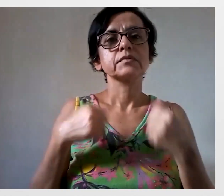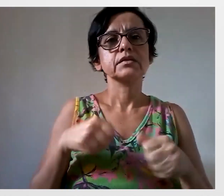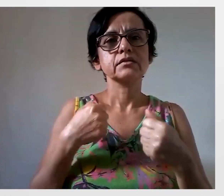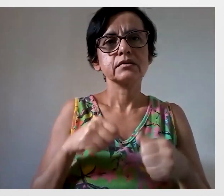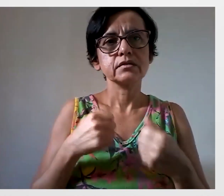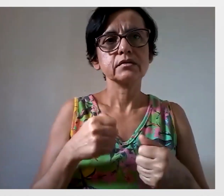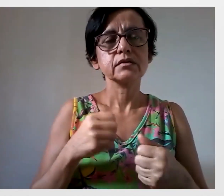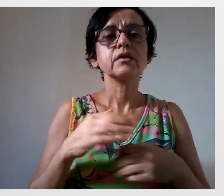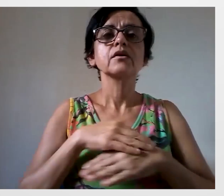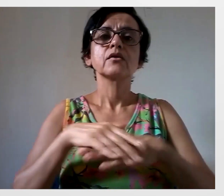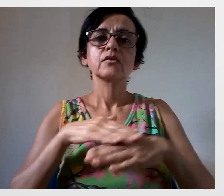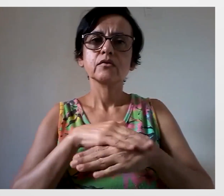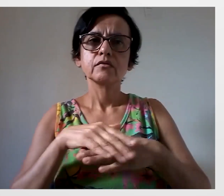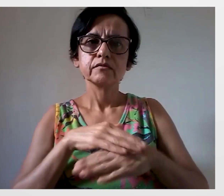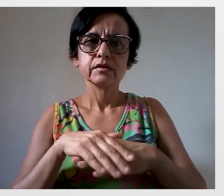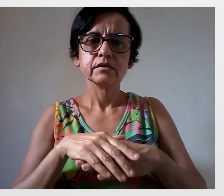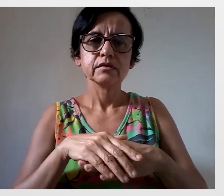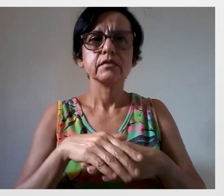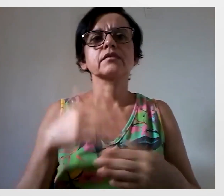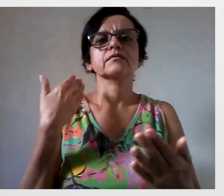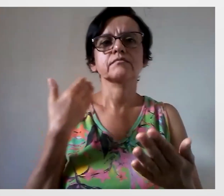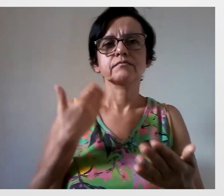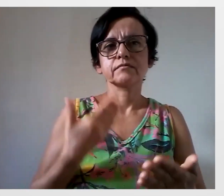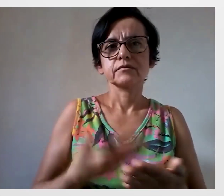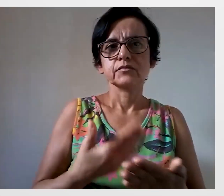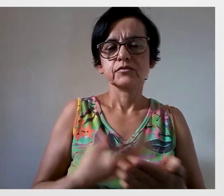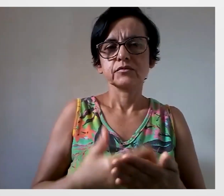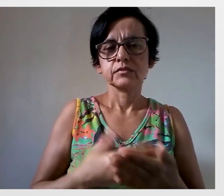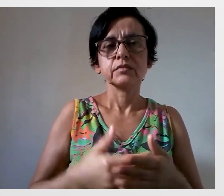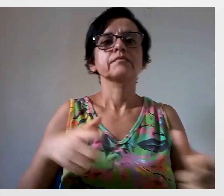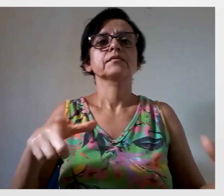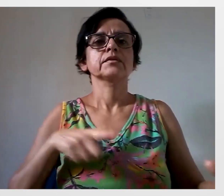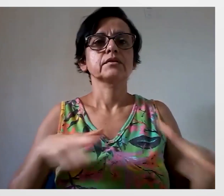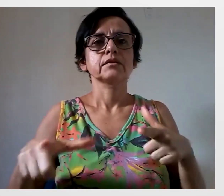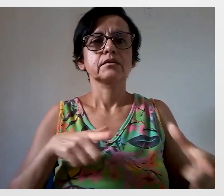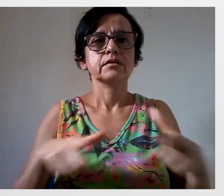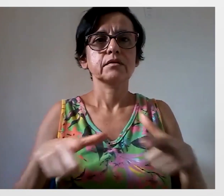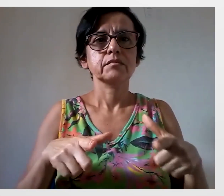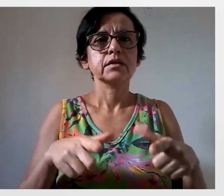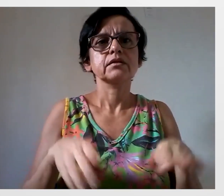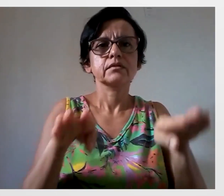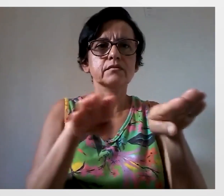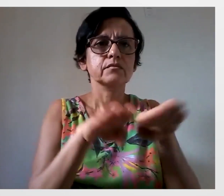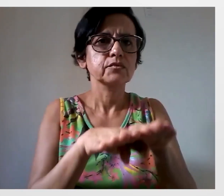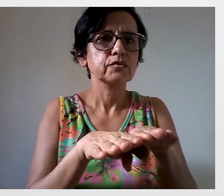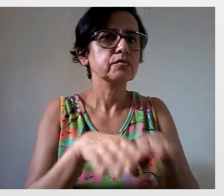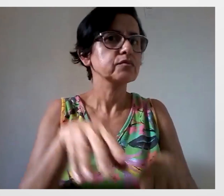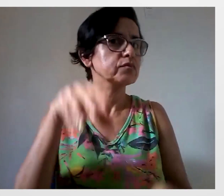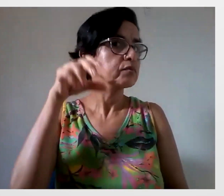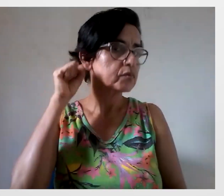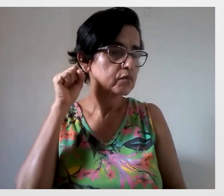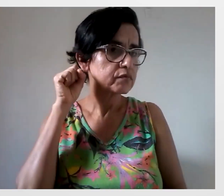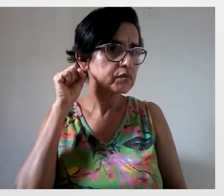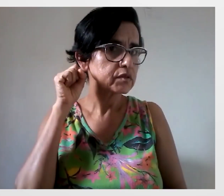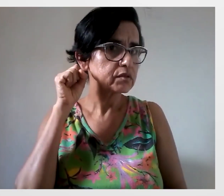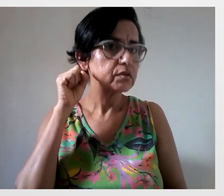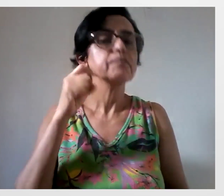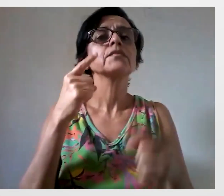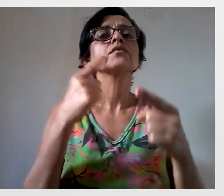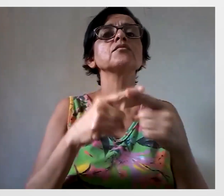com ele, que possamos conversar com ele e que eles possam ser iguais a nós na sociedade, em